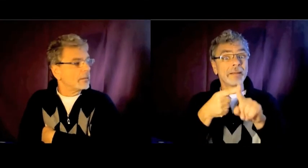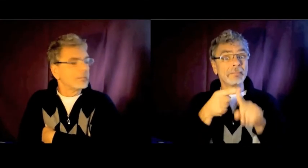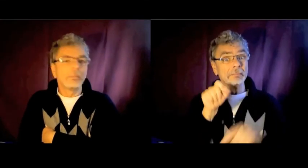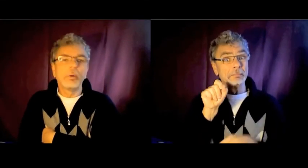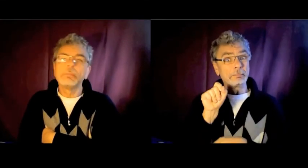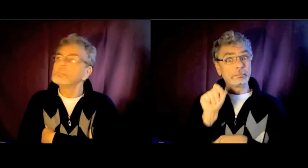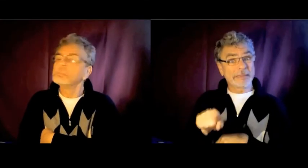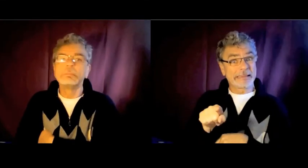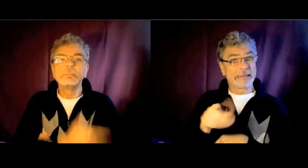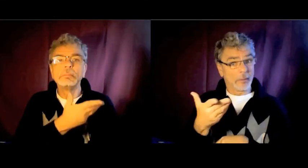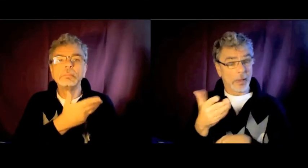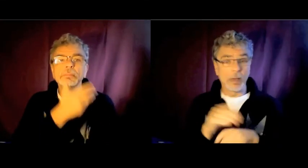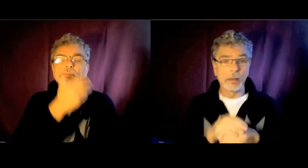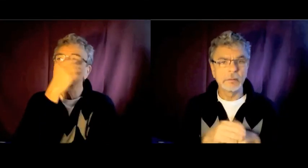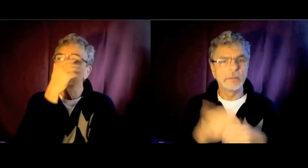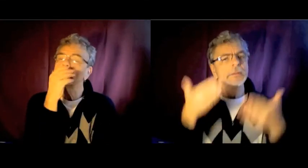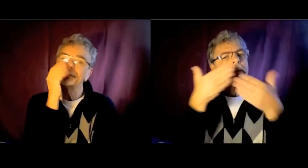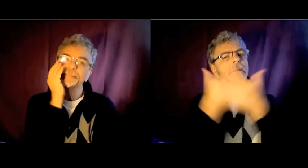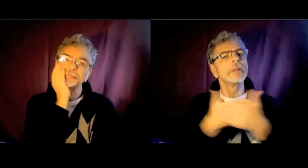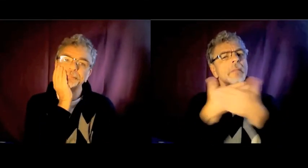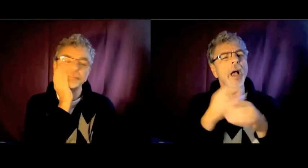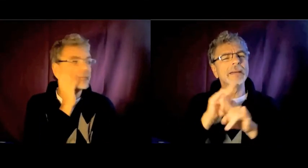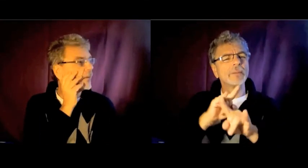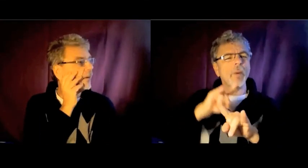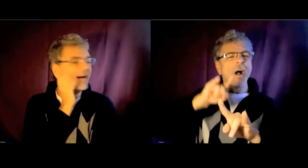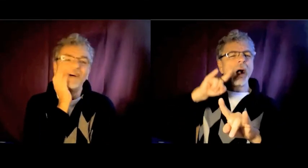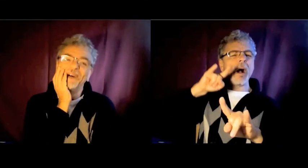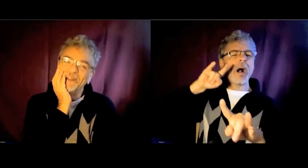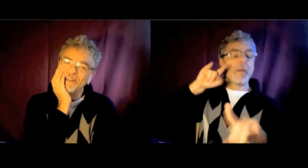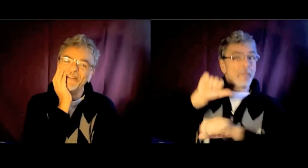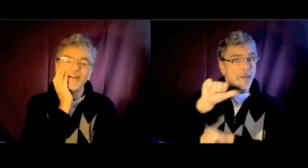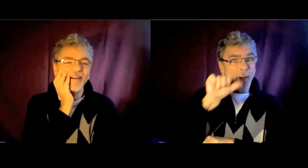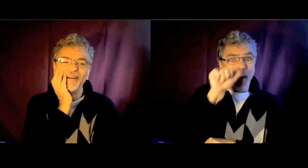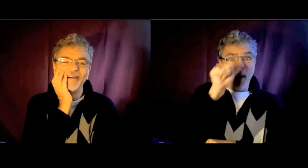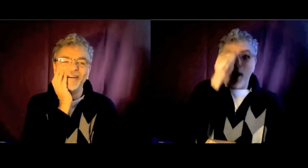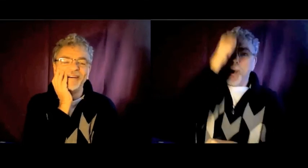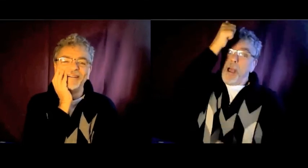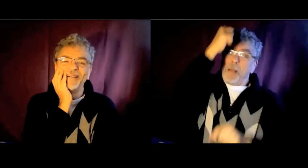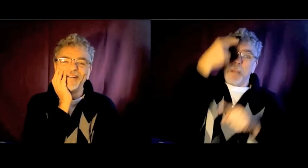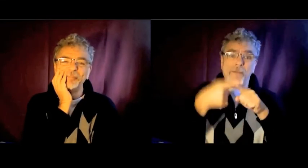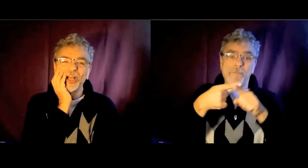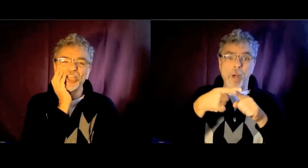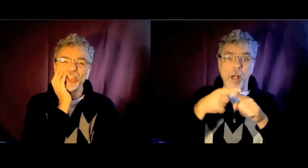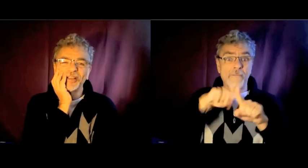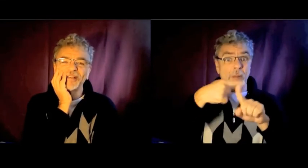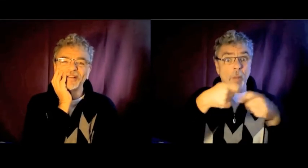Bon, c'est pas aimé, hein